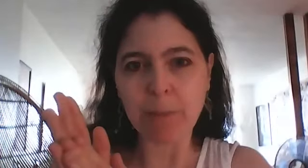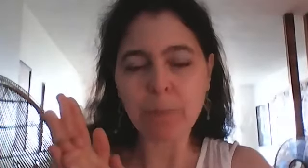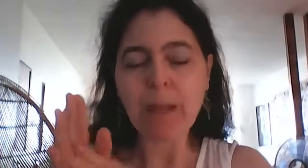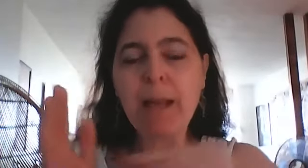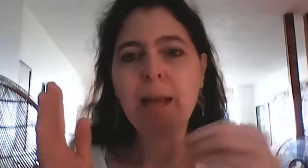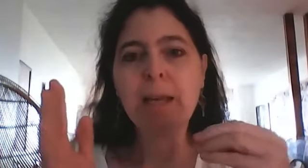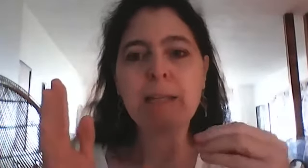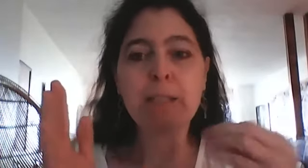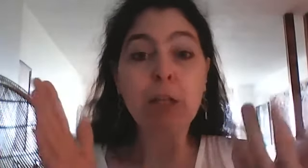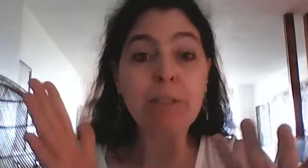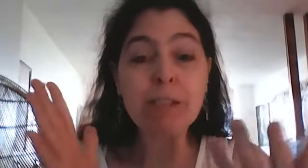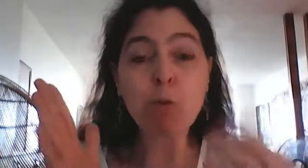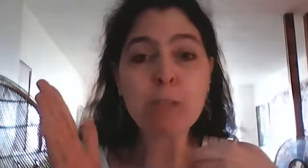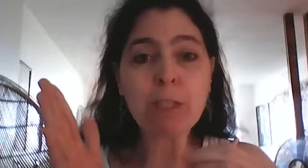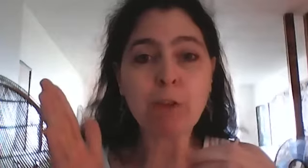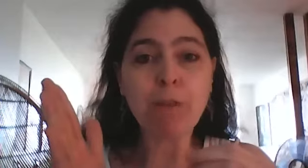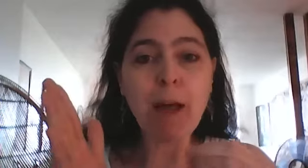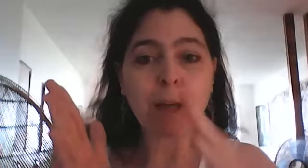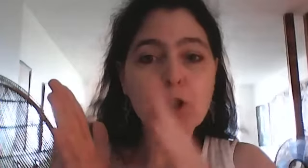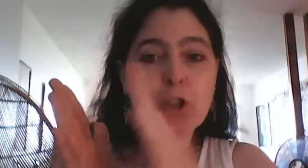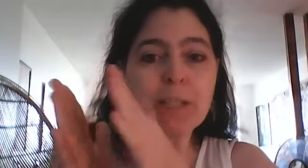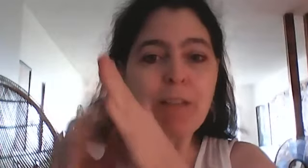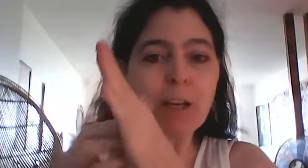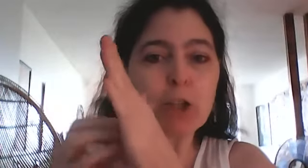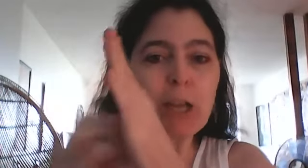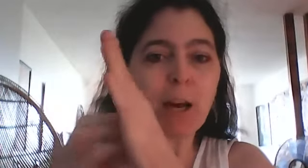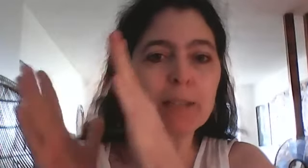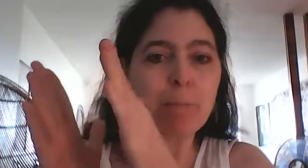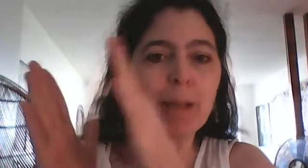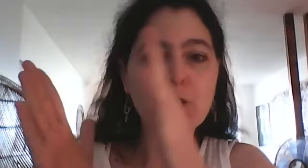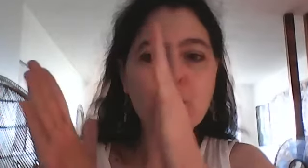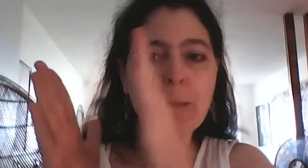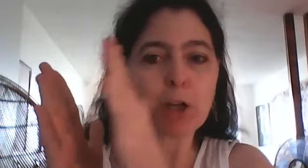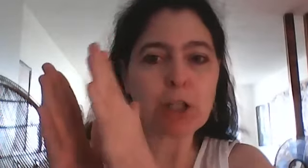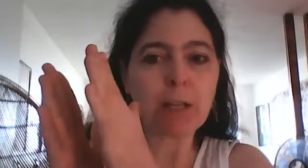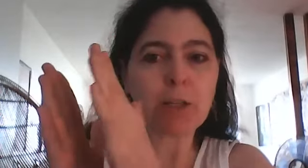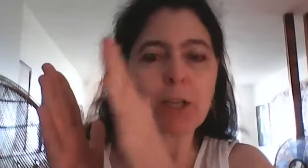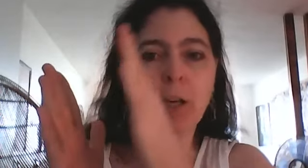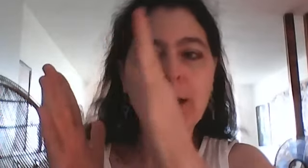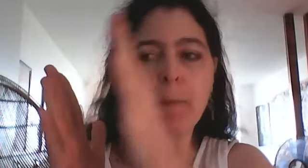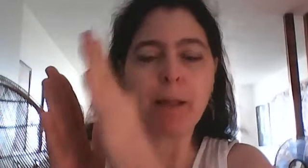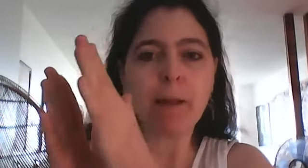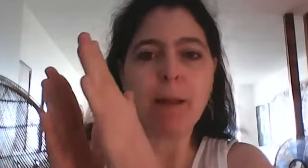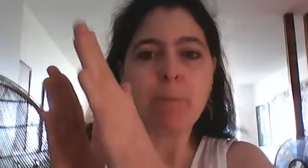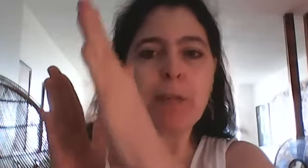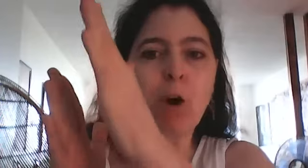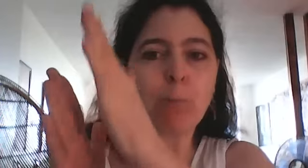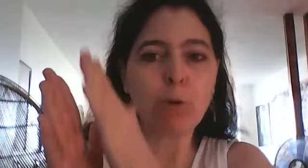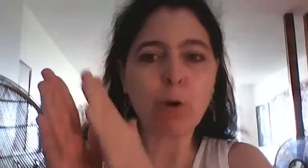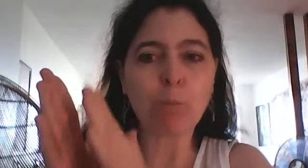il y a des façons aussi de le faire juste avec le chakra des mains juste approcher le chakra de la main puis on peut on